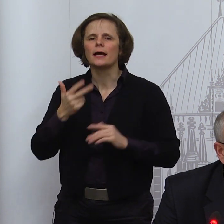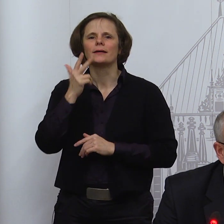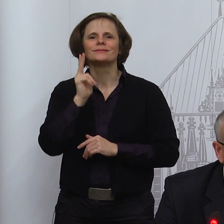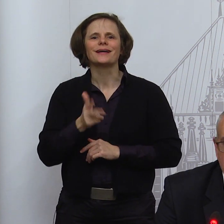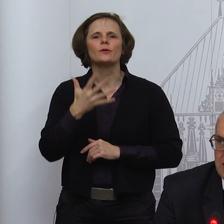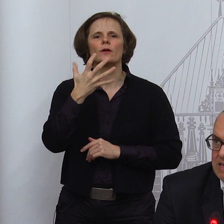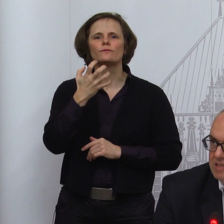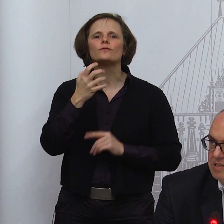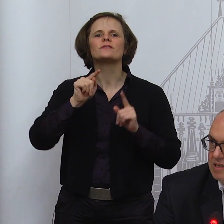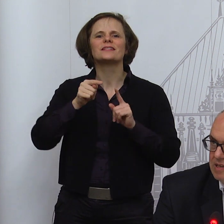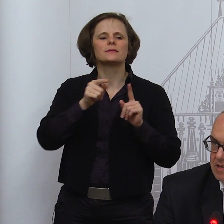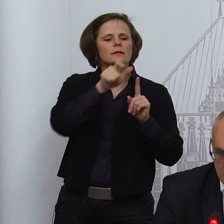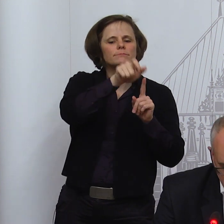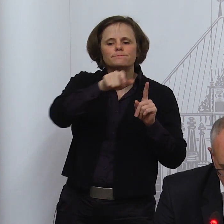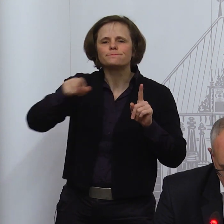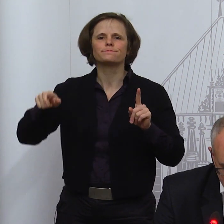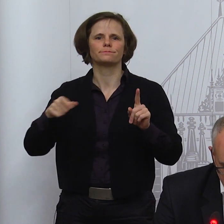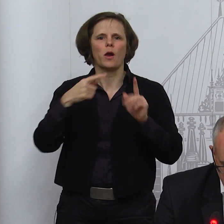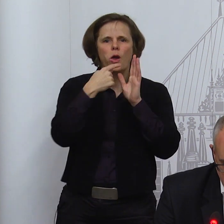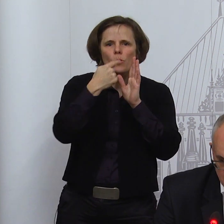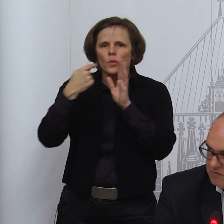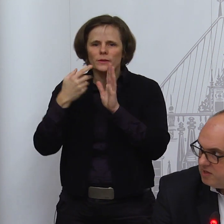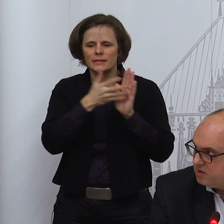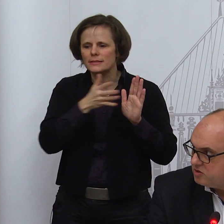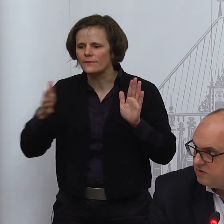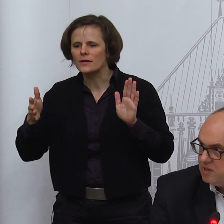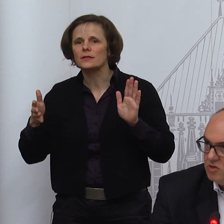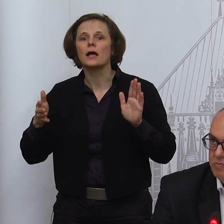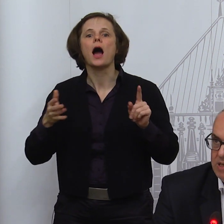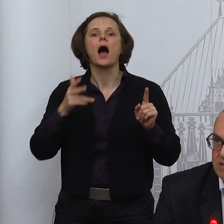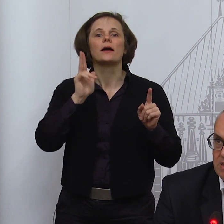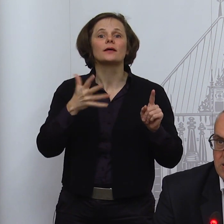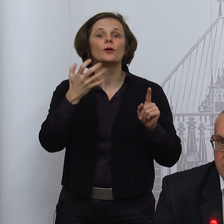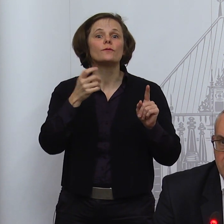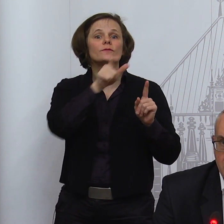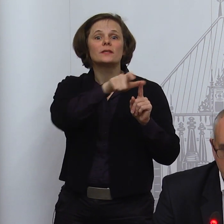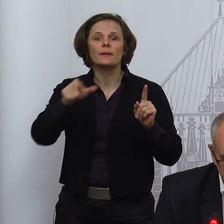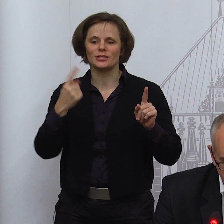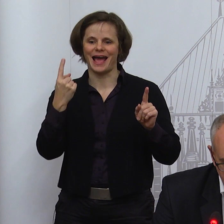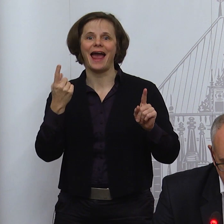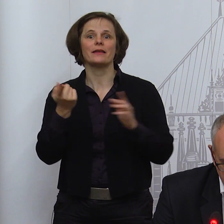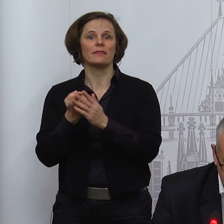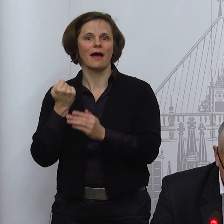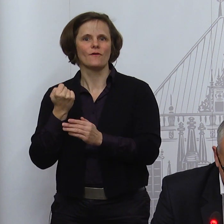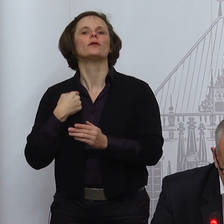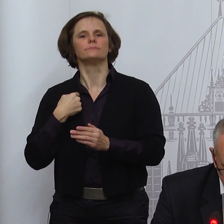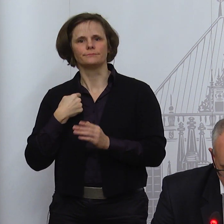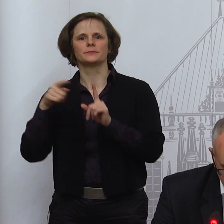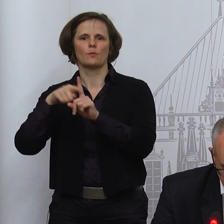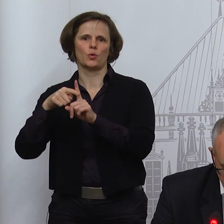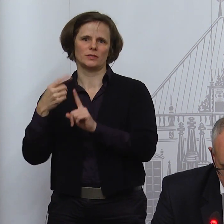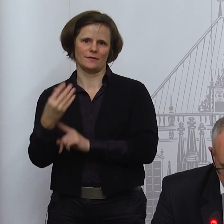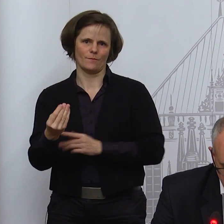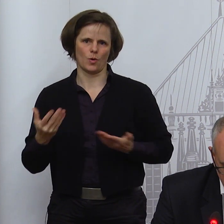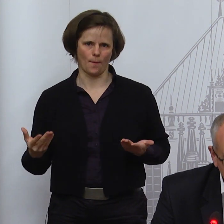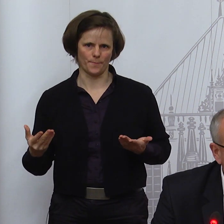entdeckt. Das hat uns nochmal gezeigt, dass es wichtig ist, so etwas anzubieten. Das hat uns allerdings auch